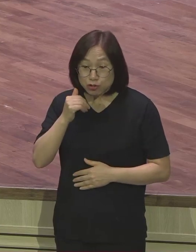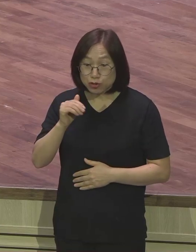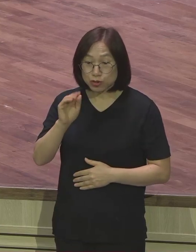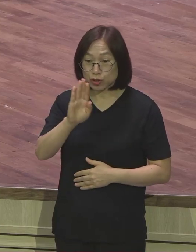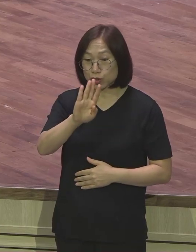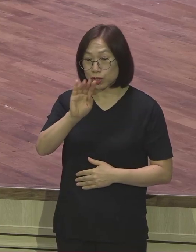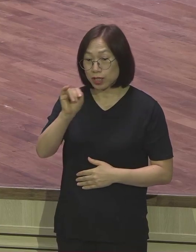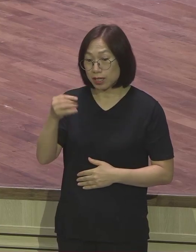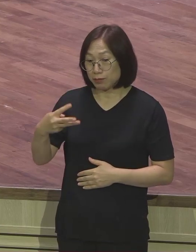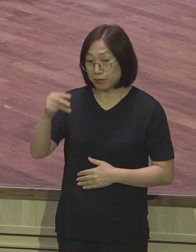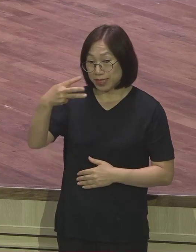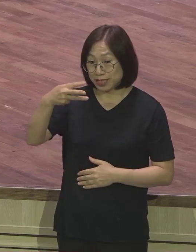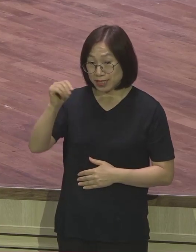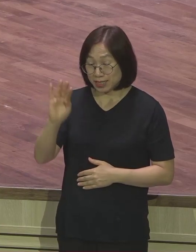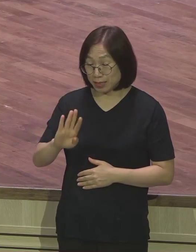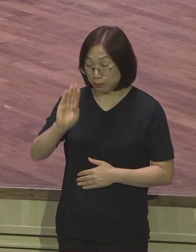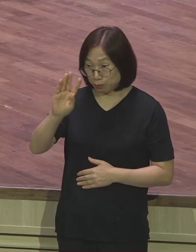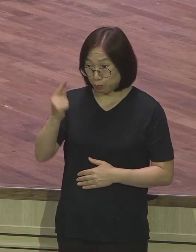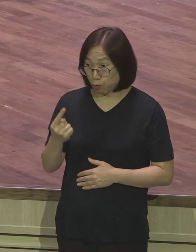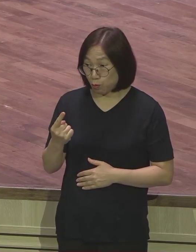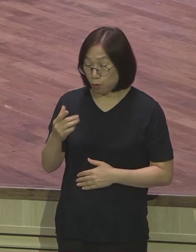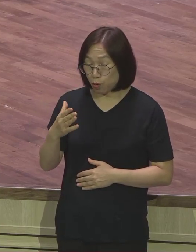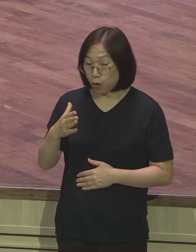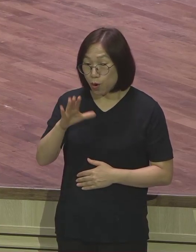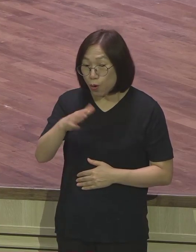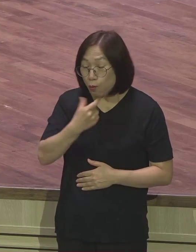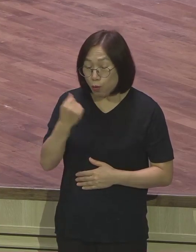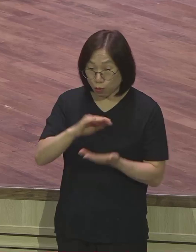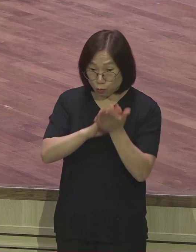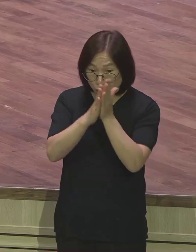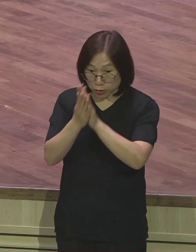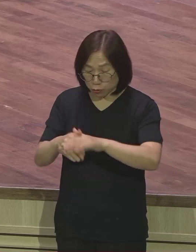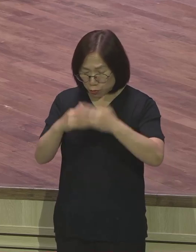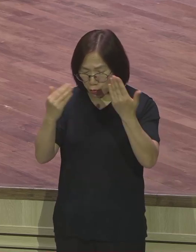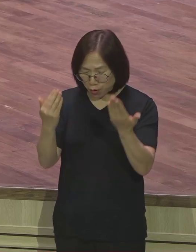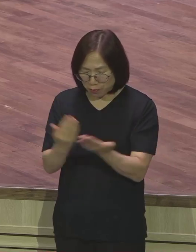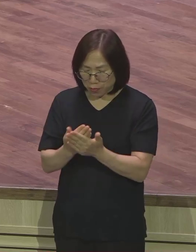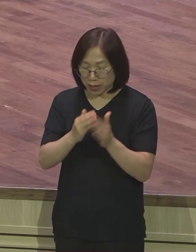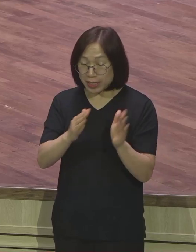보그마를 위해서 하나님이 완벽하게 예배해 놓은 절대 제자 루디아를 만나게 됩니다